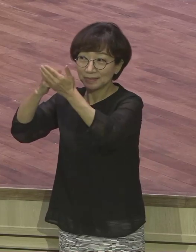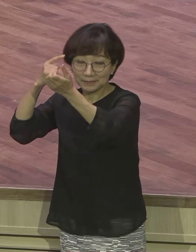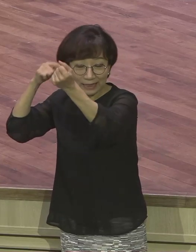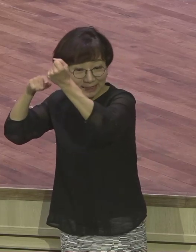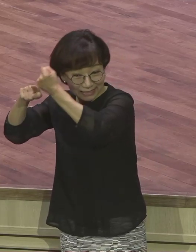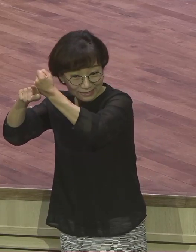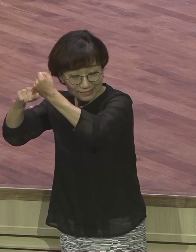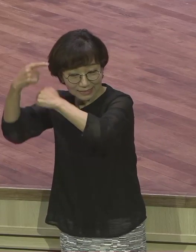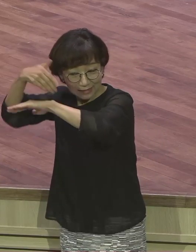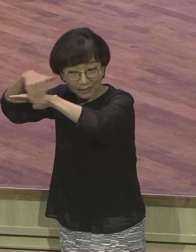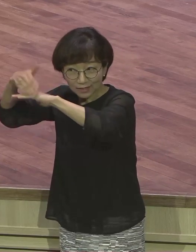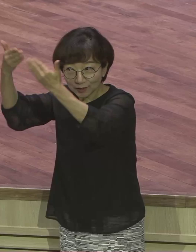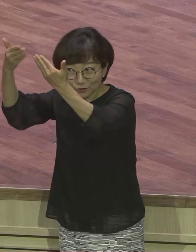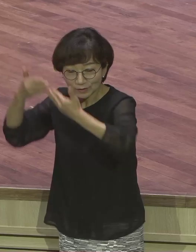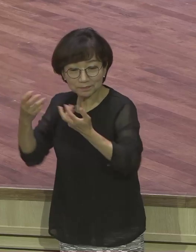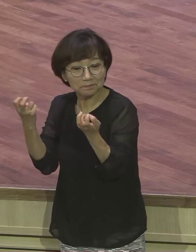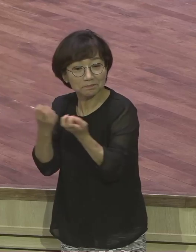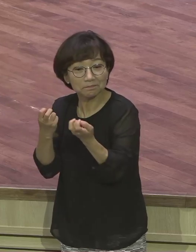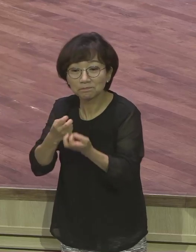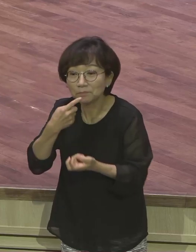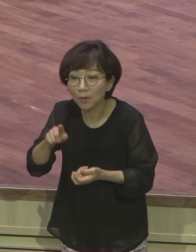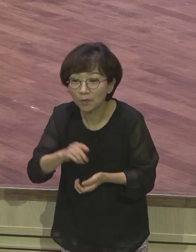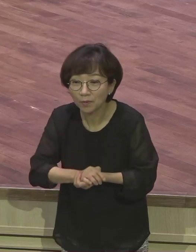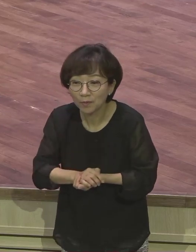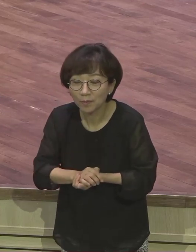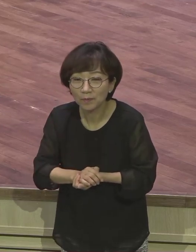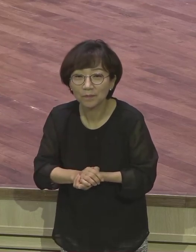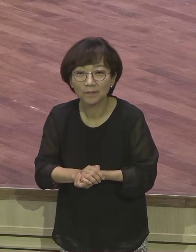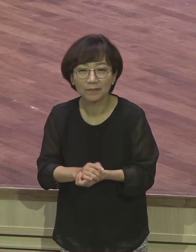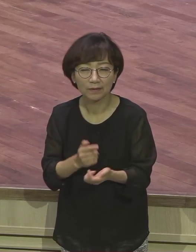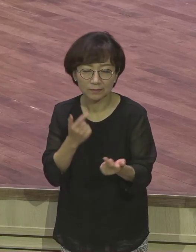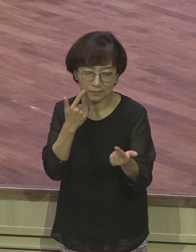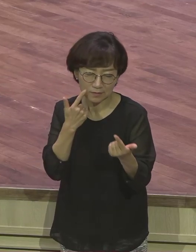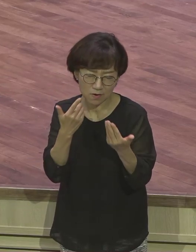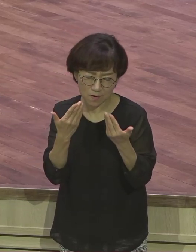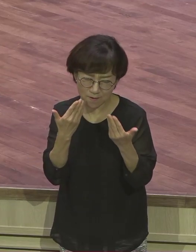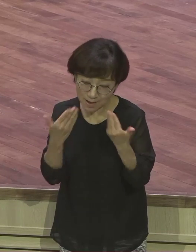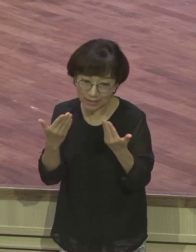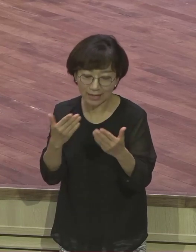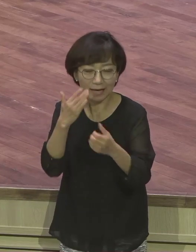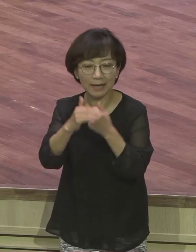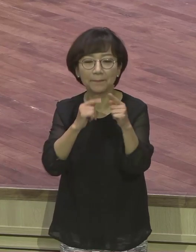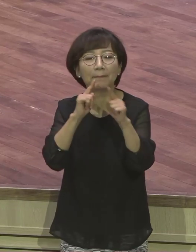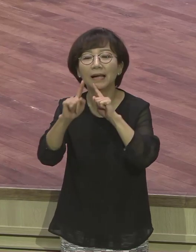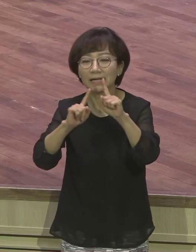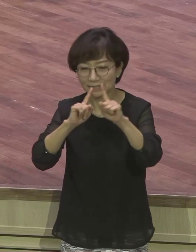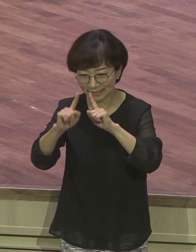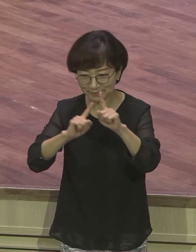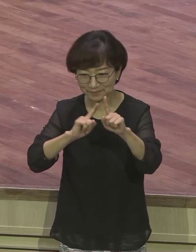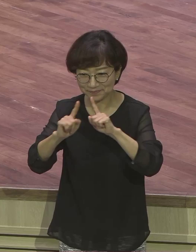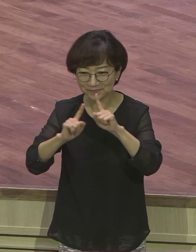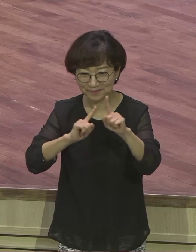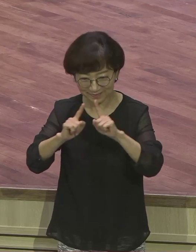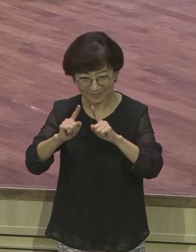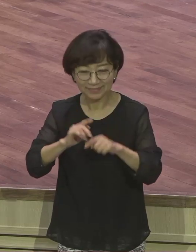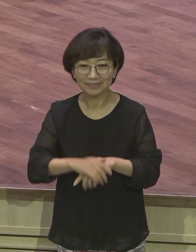뭐냐 정확 무한 정확 하나님의 말씀이에요. 하나님의 말씀입니다.